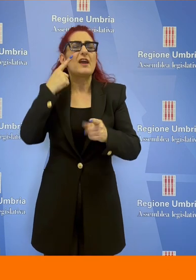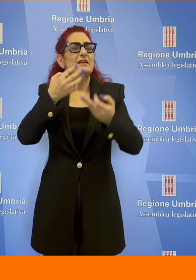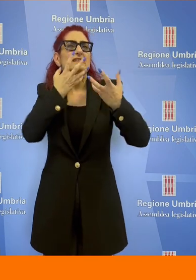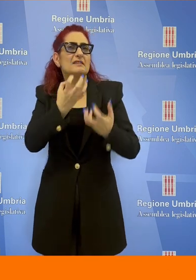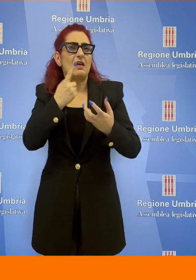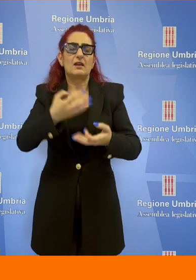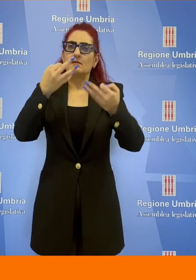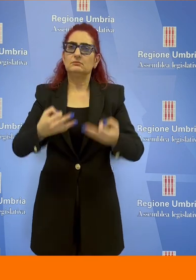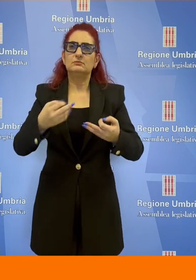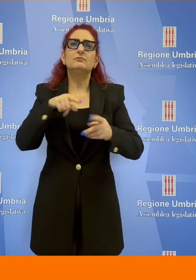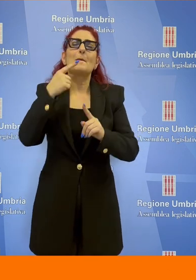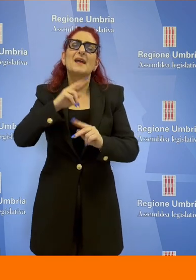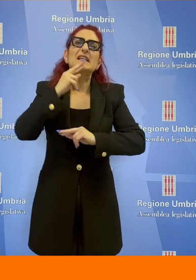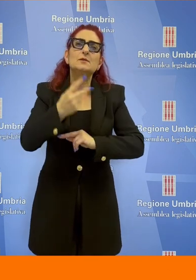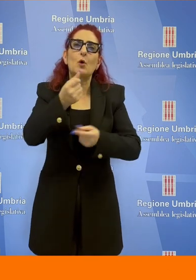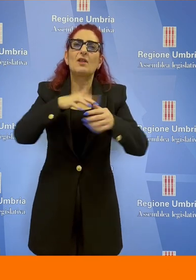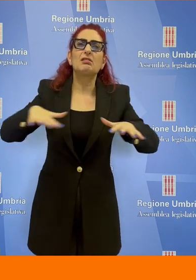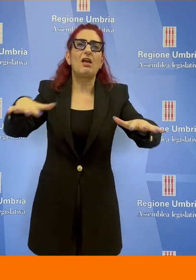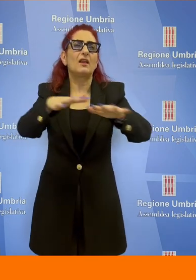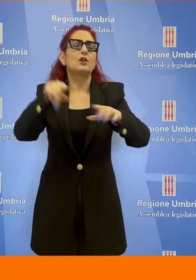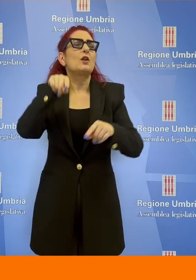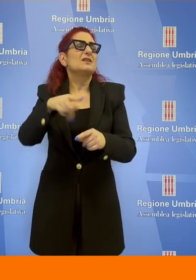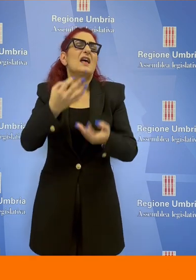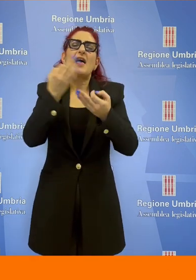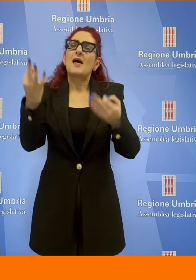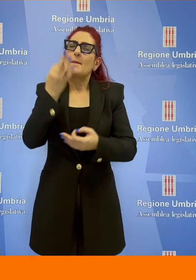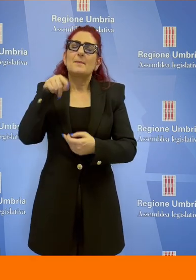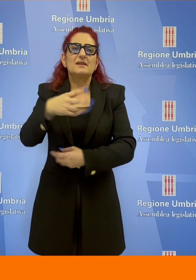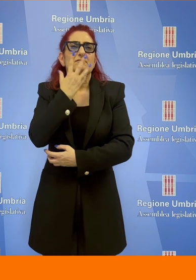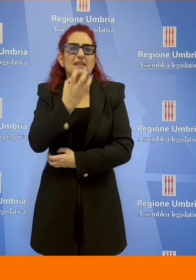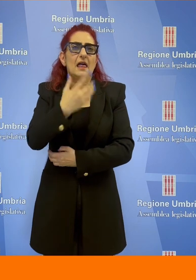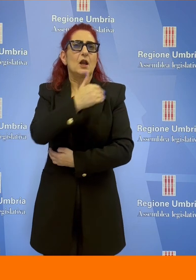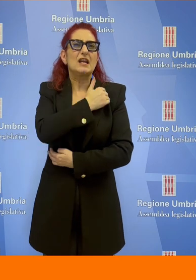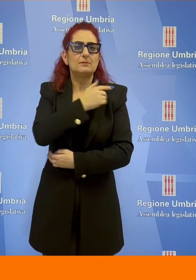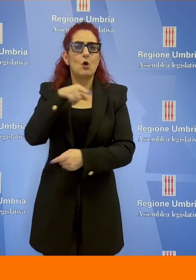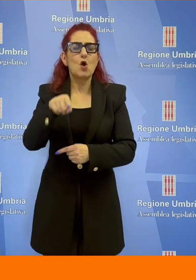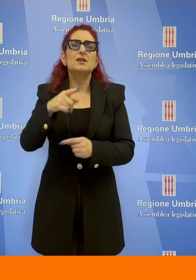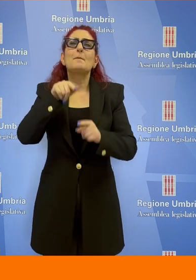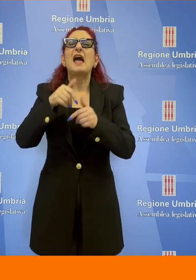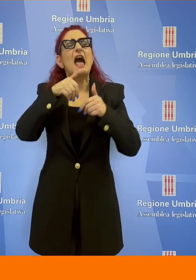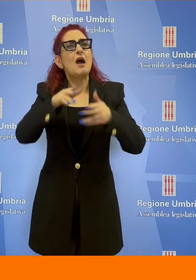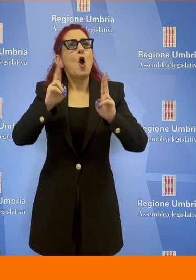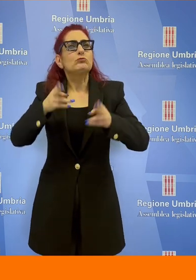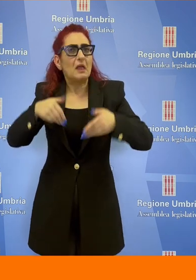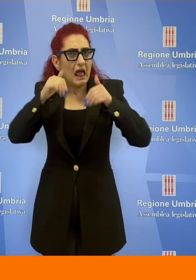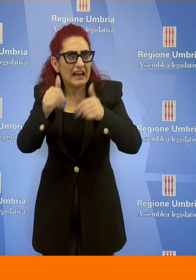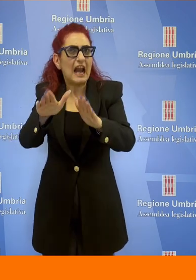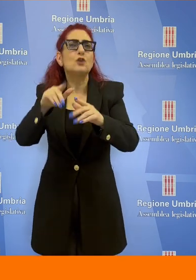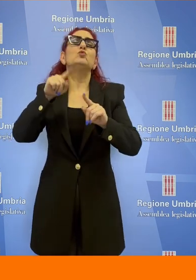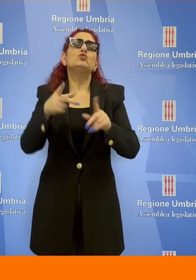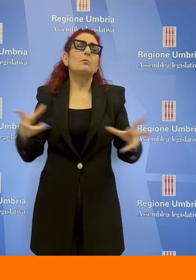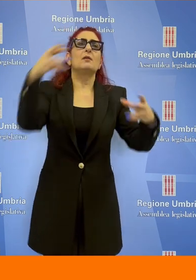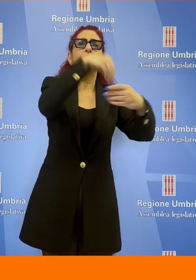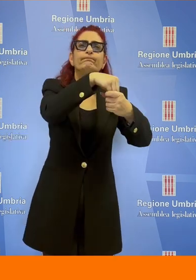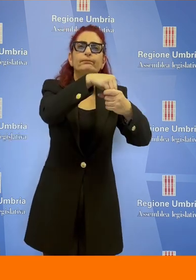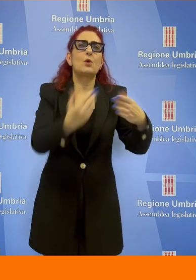fornire risposte a un territorio che negli anni si è dimostrato serio e responsabile rinunciando ai propri presidi ospedalieri